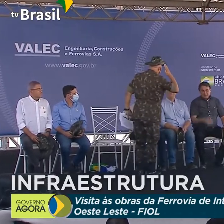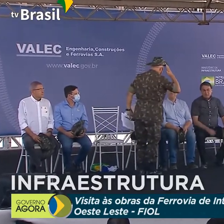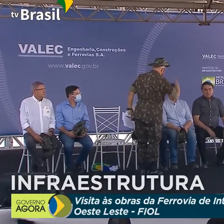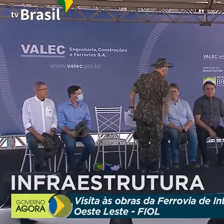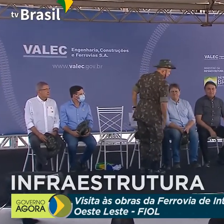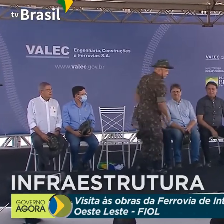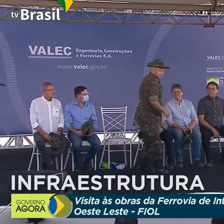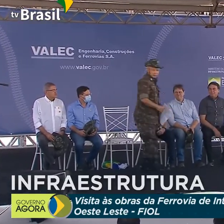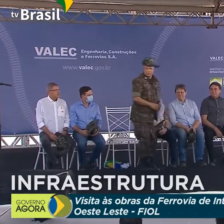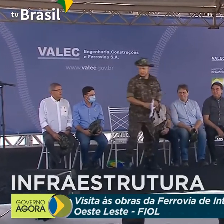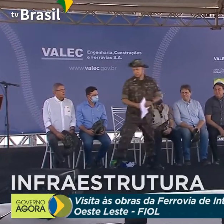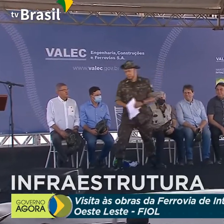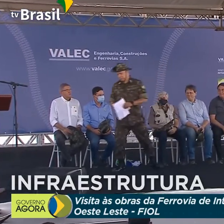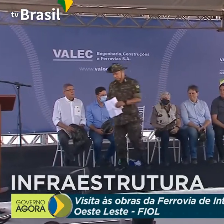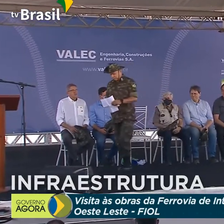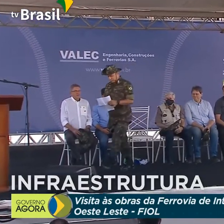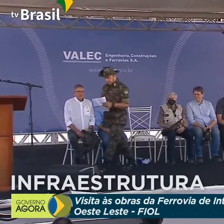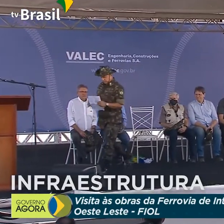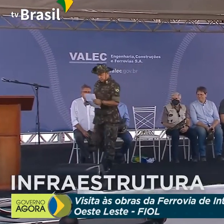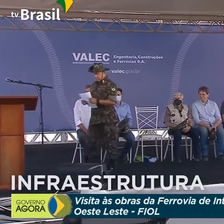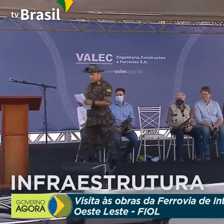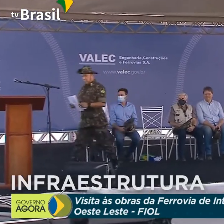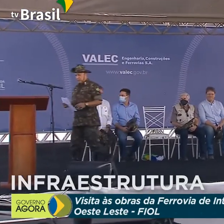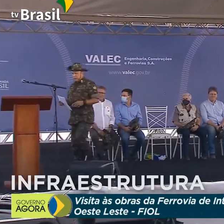Júlio César de Arruda. Obrigado.